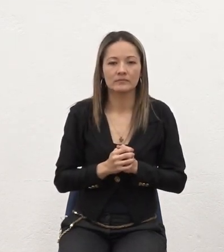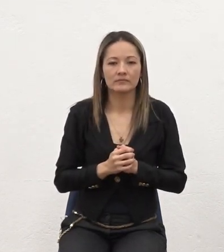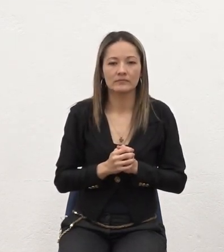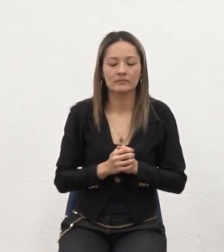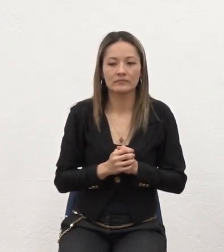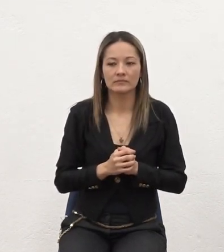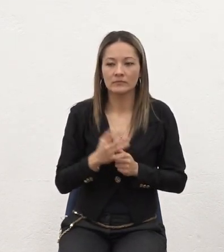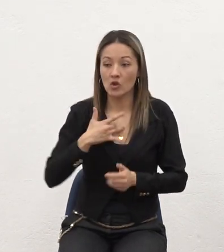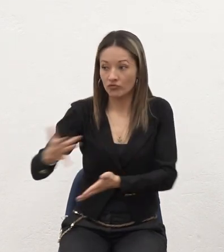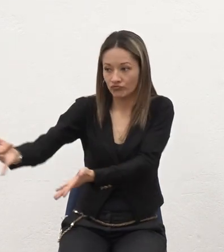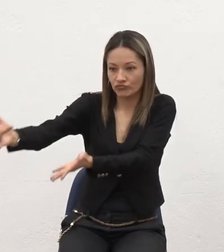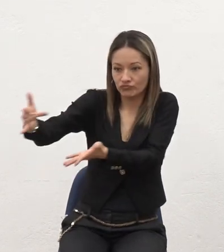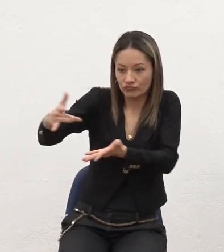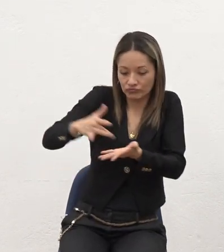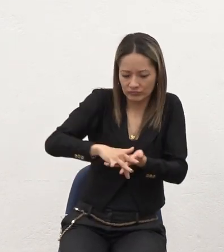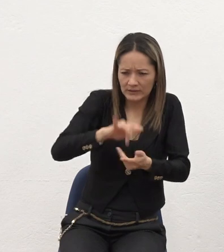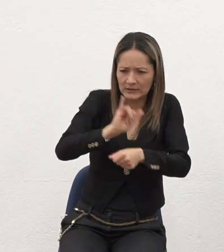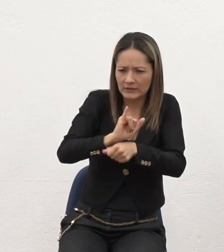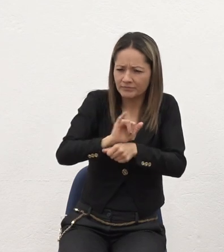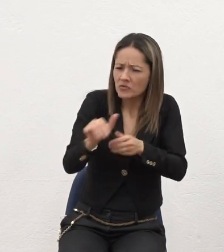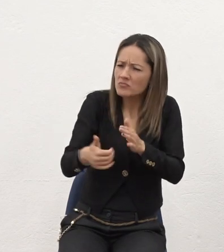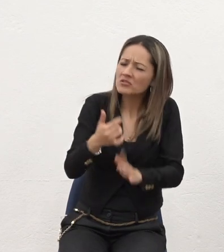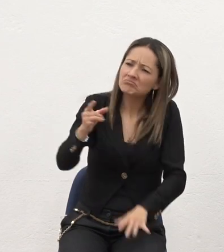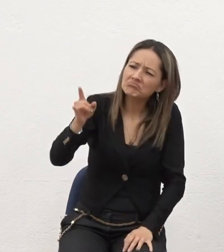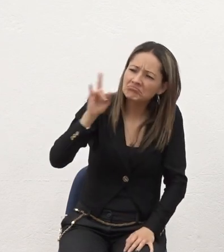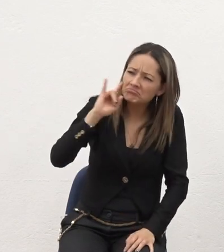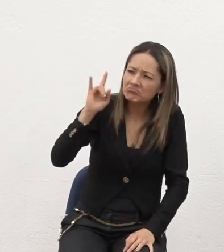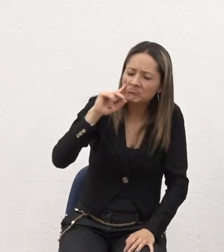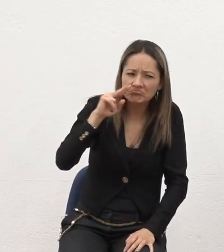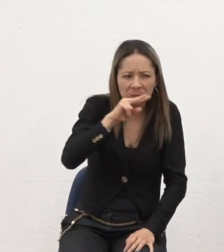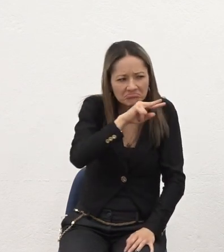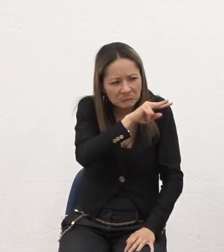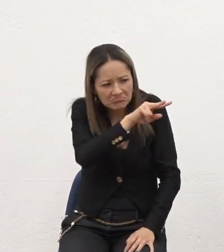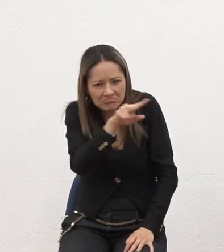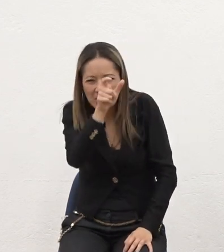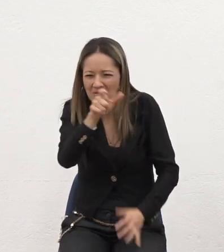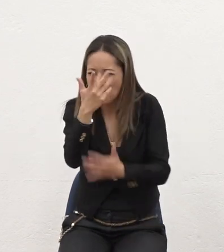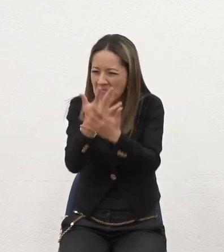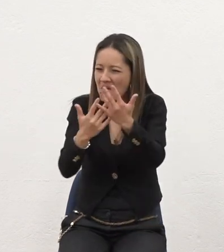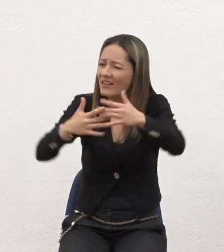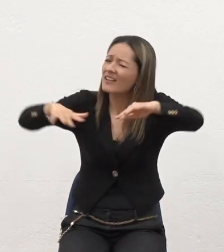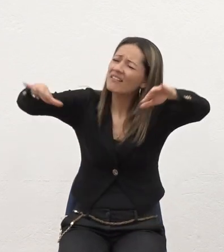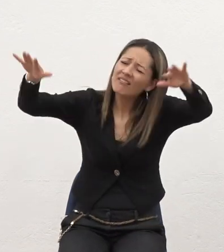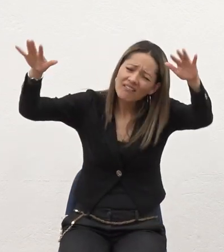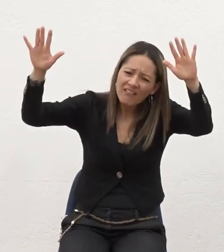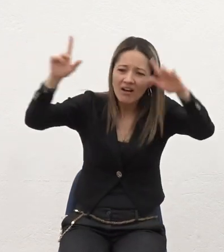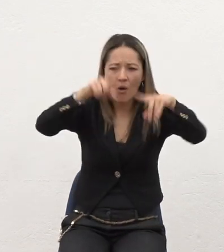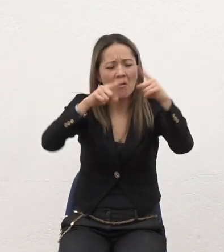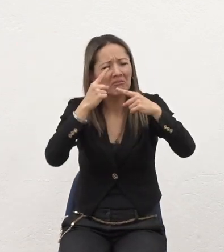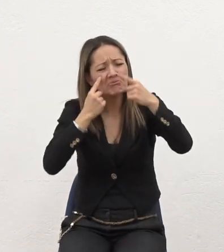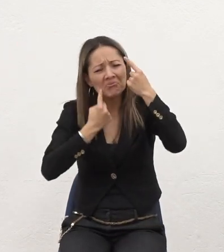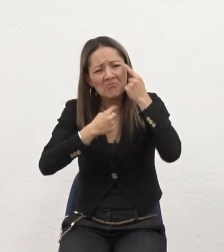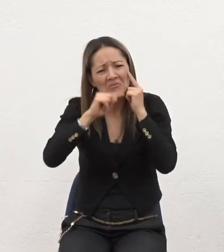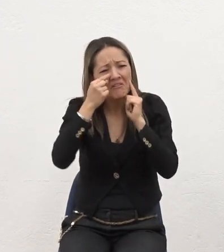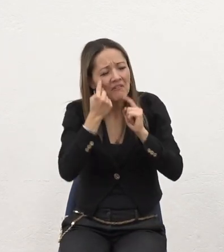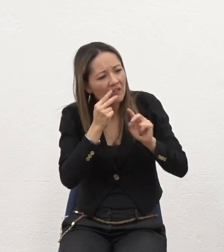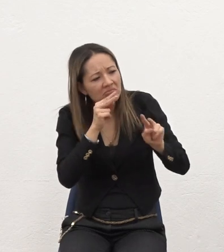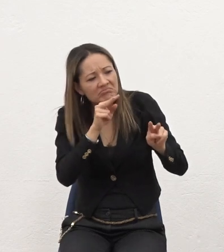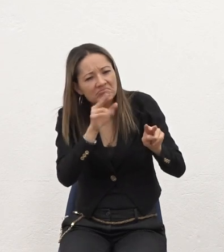Llegué Y empecé a escuchar Y veía a la gente Alzando las manos Algunas personas Llorando Otras